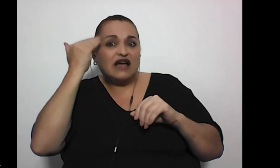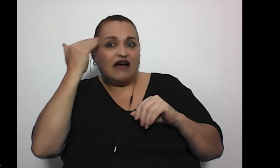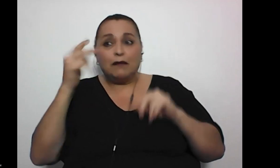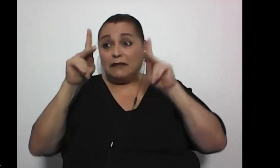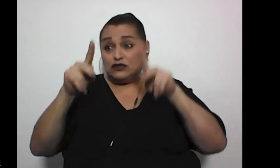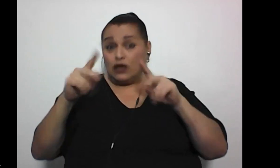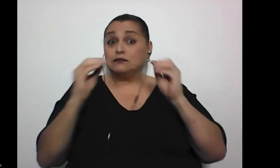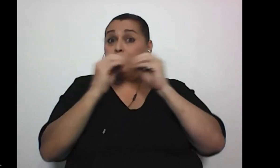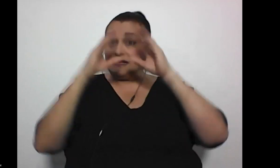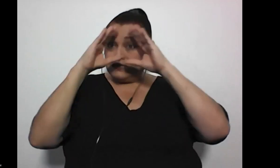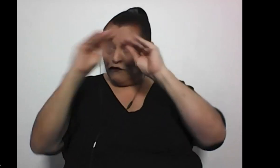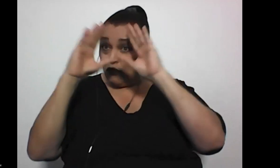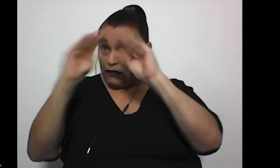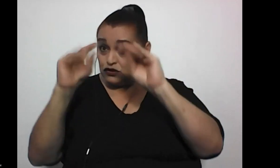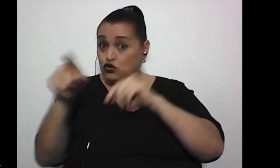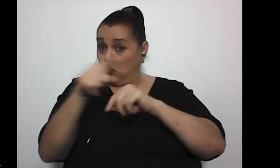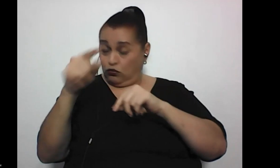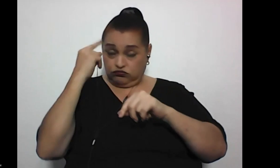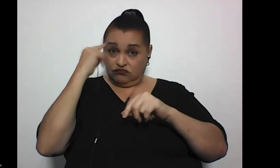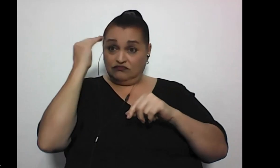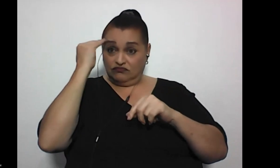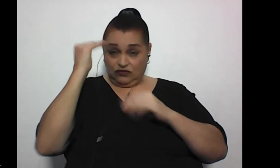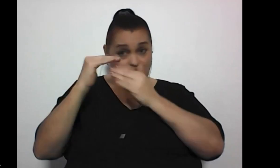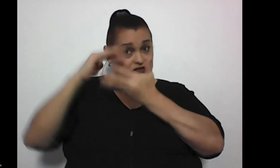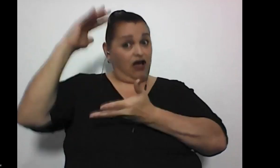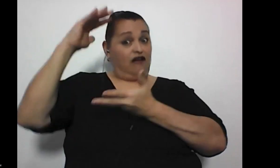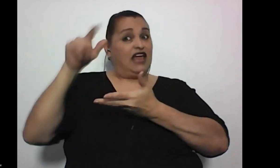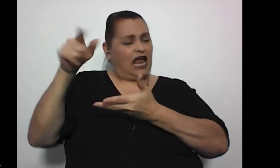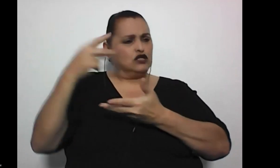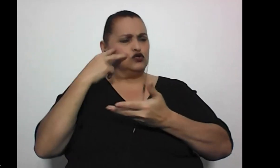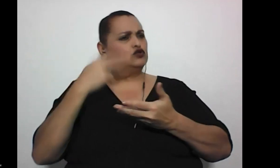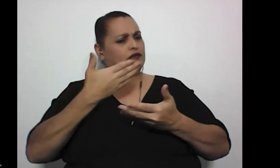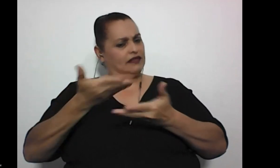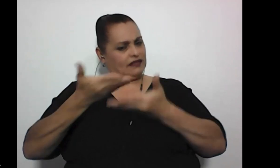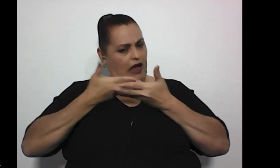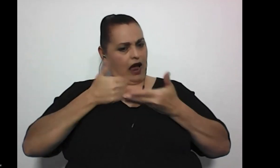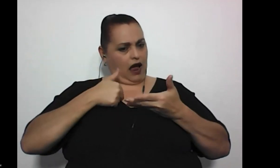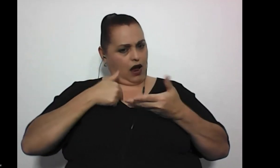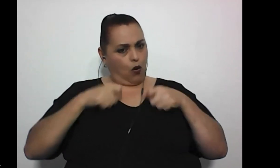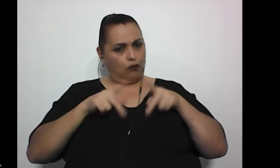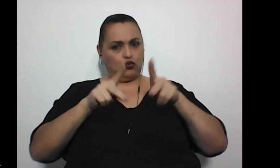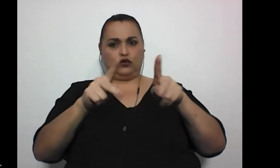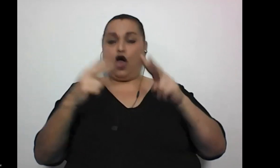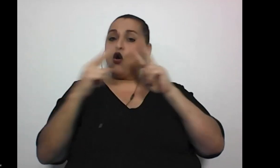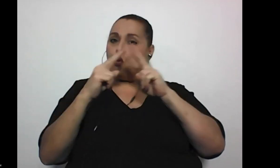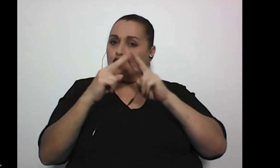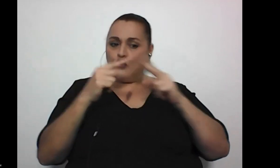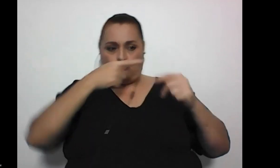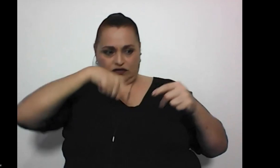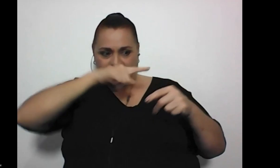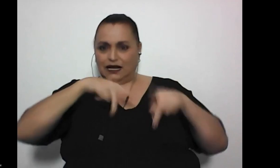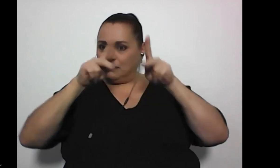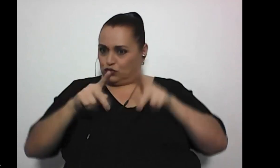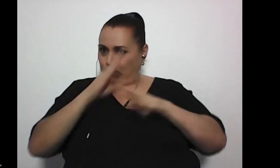informaran y nos dieran, o sea, se dieran a sí mismos la oportunidad de conocernos realmente como